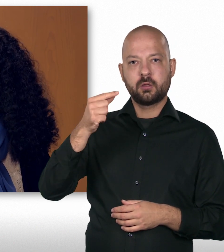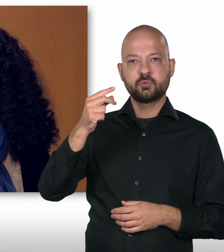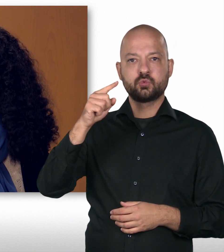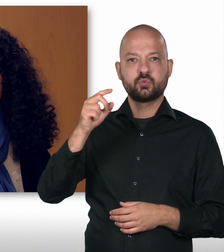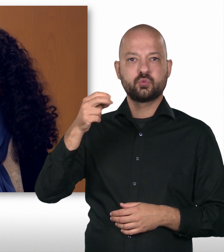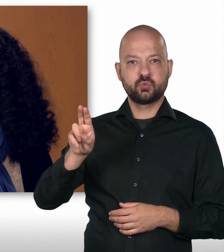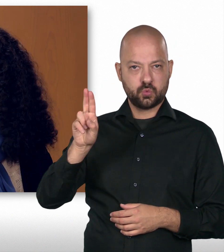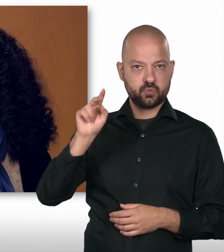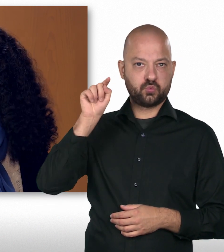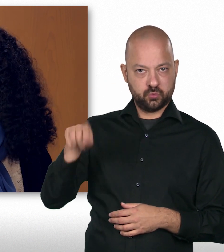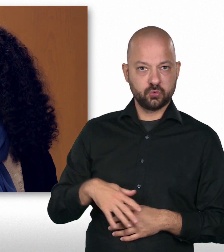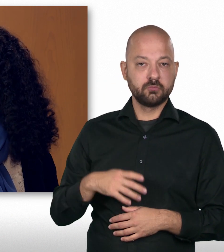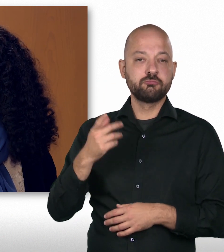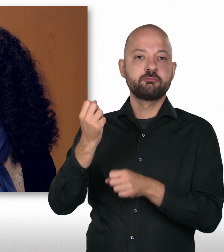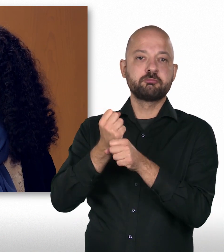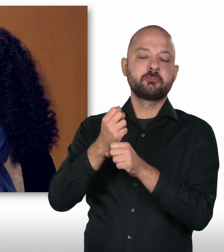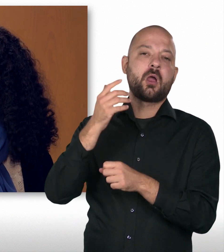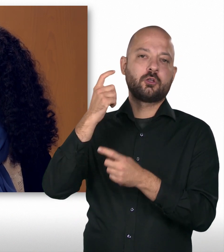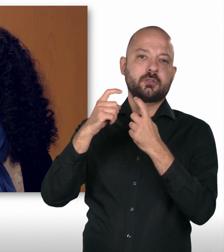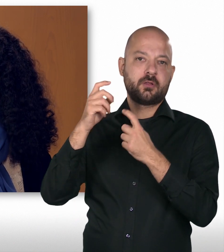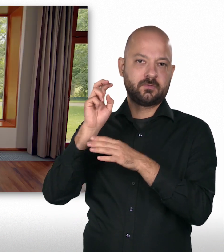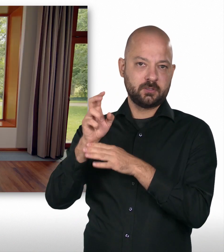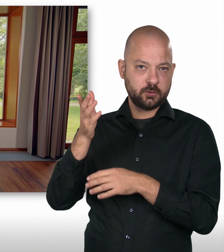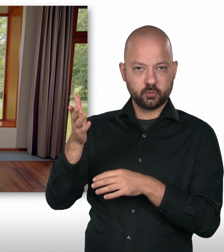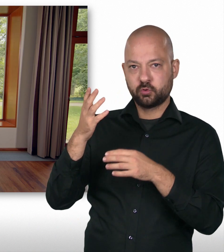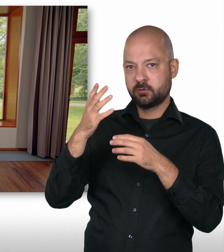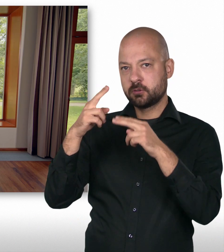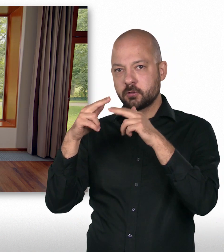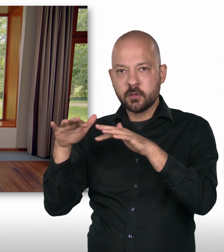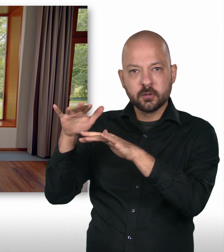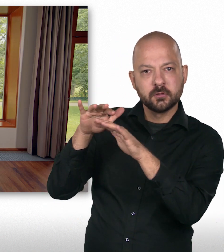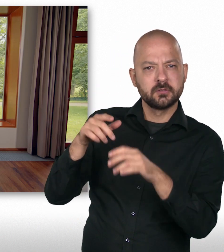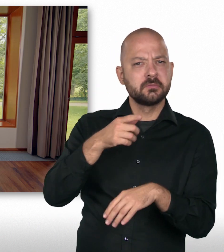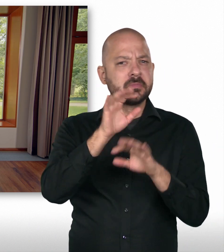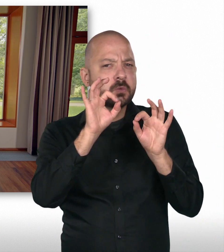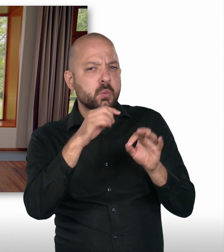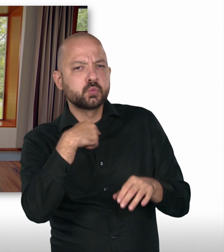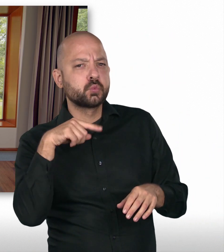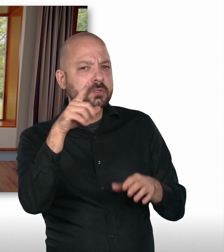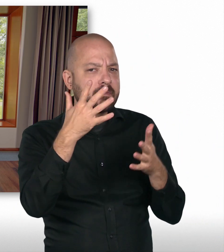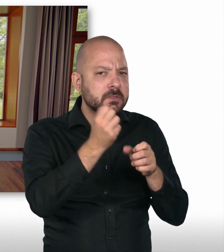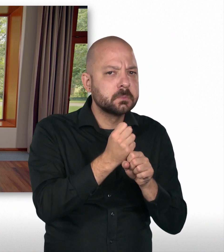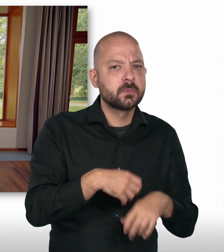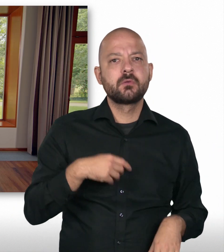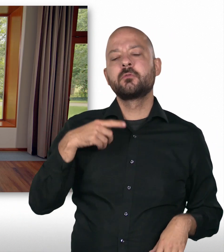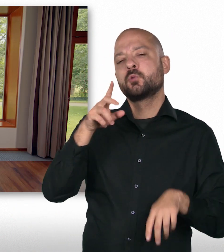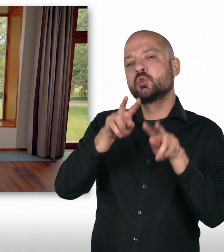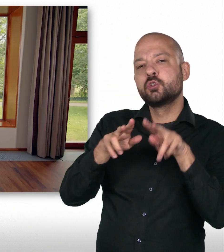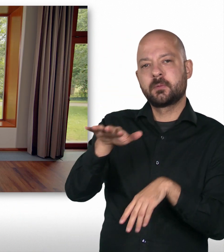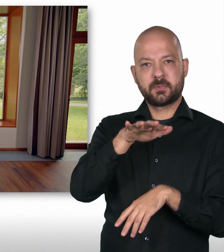um die Arbeit an der Auslandsvertretung kennenzulernen. Was hast du da gemacht in Südchina? Wir haben unterschiedliche Bereiche kennengelernt, also